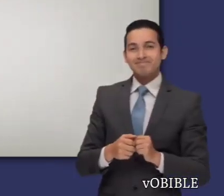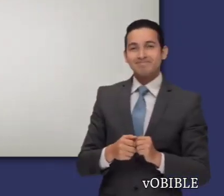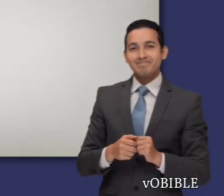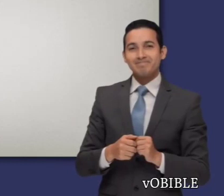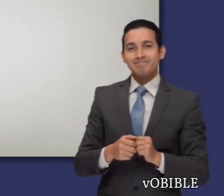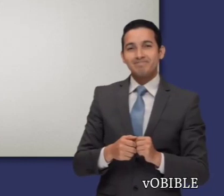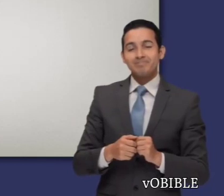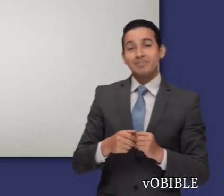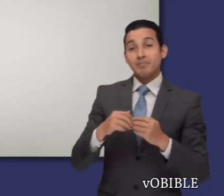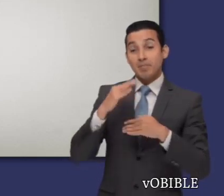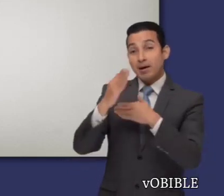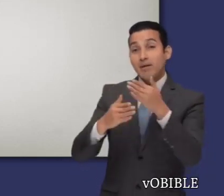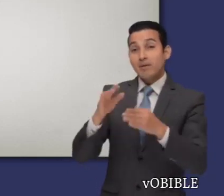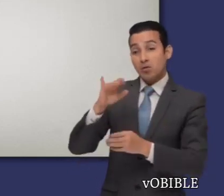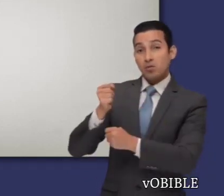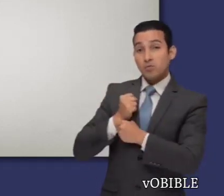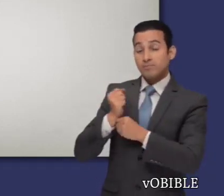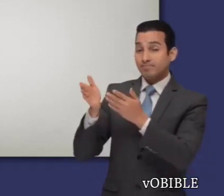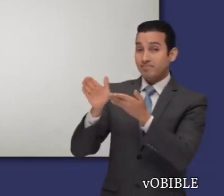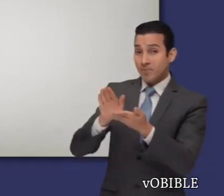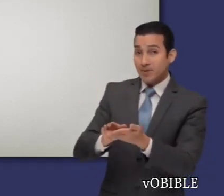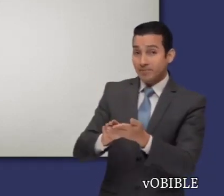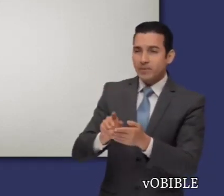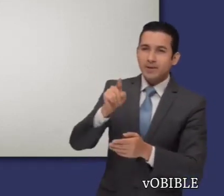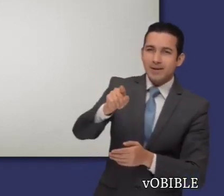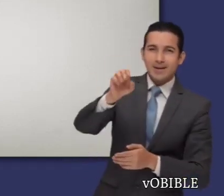Después mueren Josué y Eleazar, el hijo de Aarón.